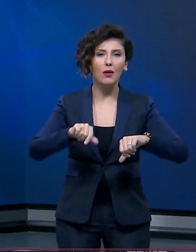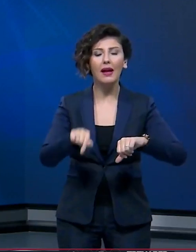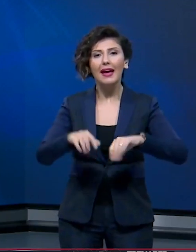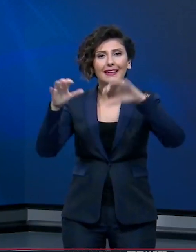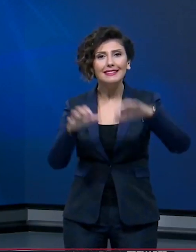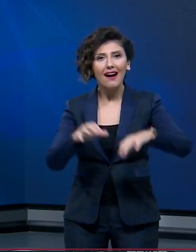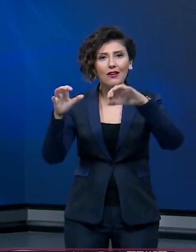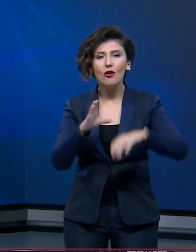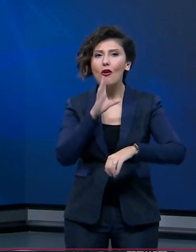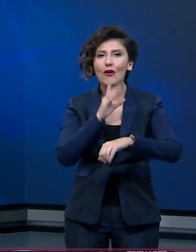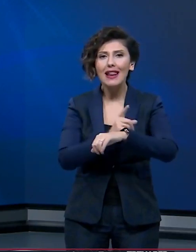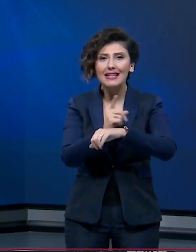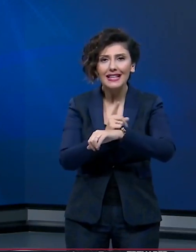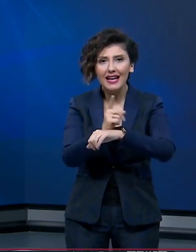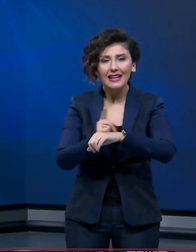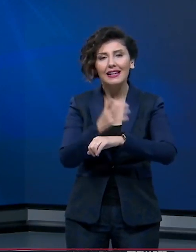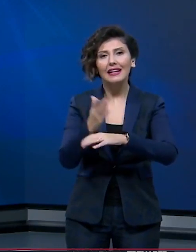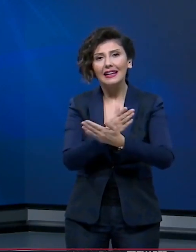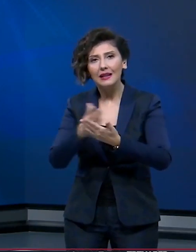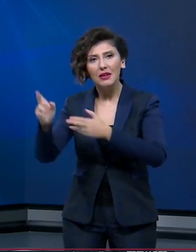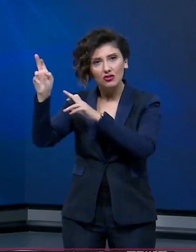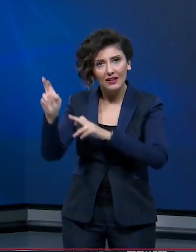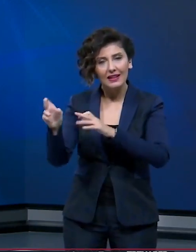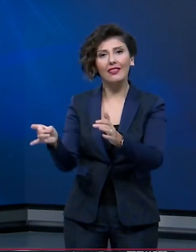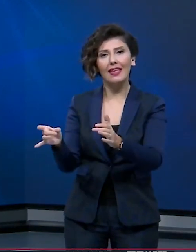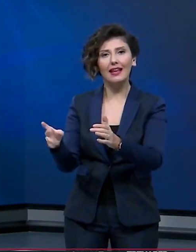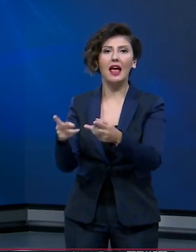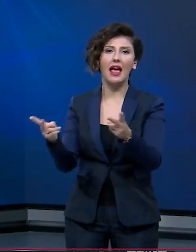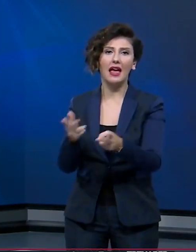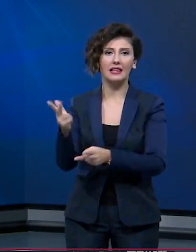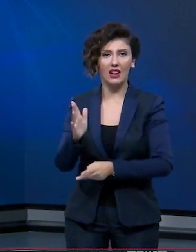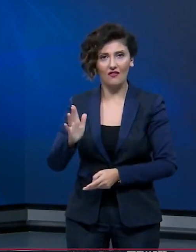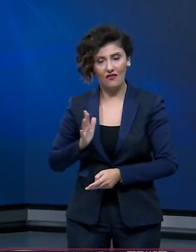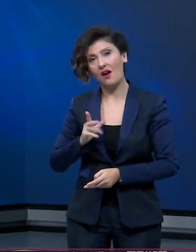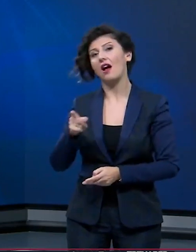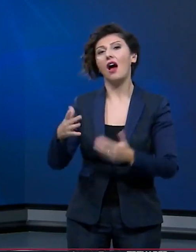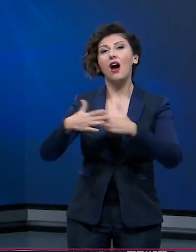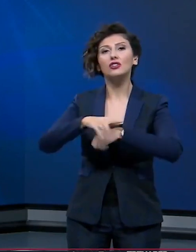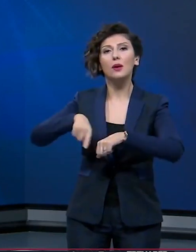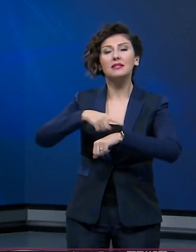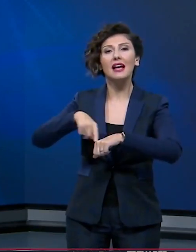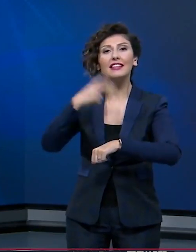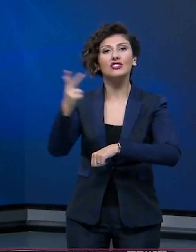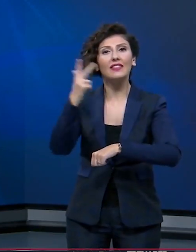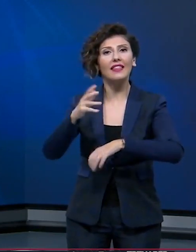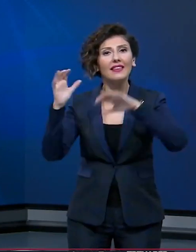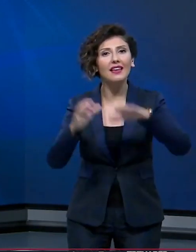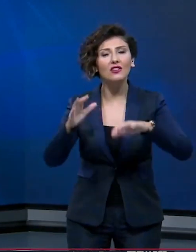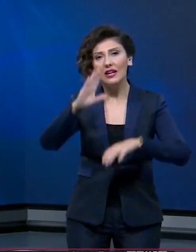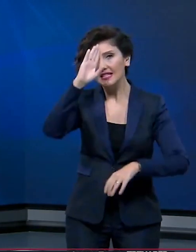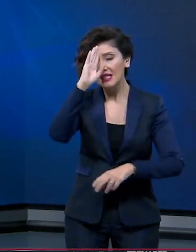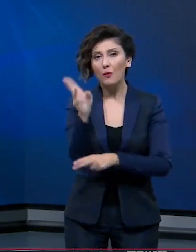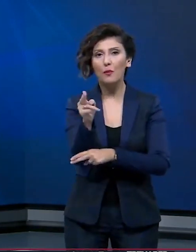Yağış ise öğle saatlerinden itibaren Çanakkale ve Tekirdağ'da etkili olacak. Akşam saatlerinde şiddetlenecek yağış